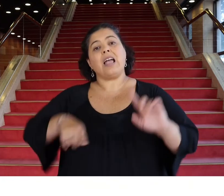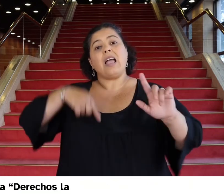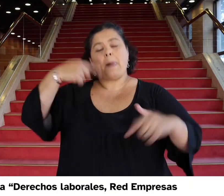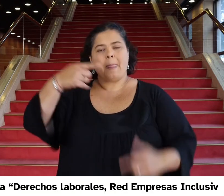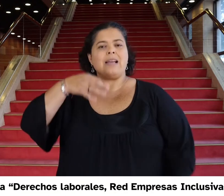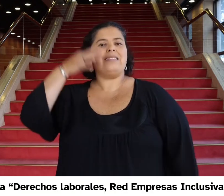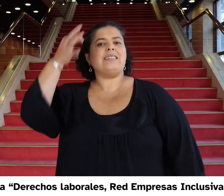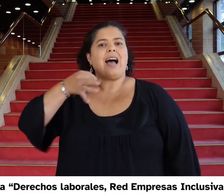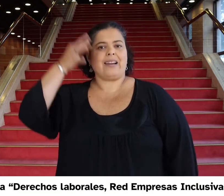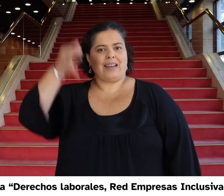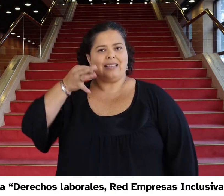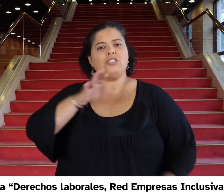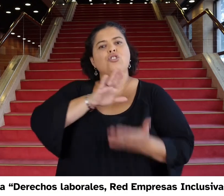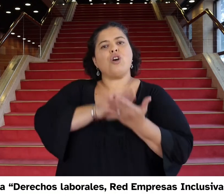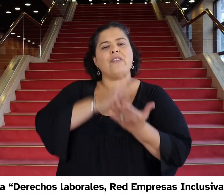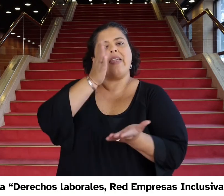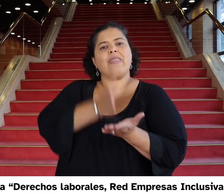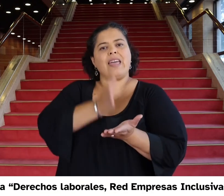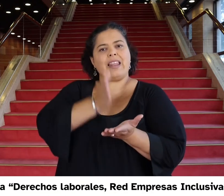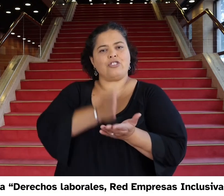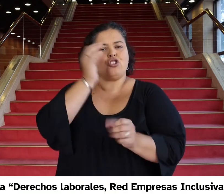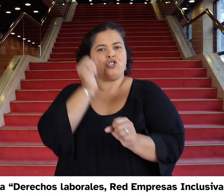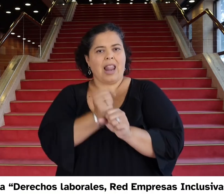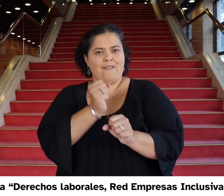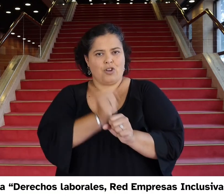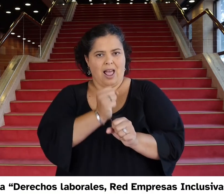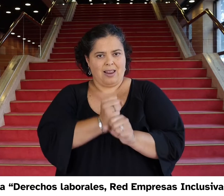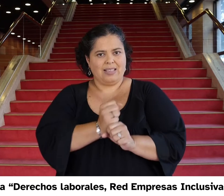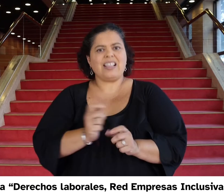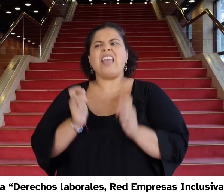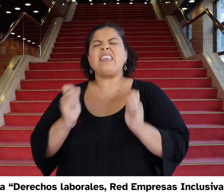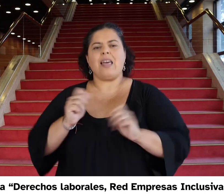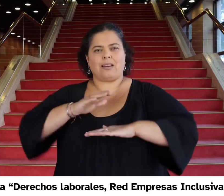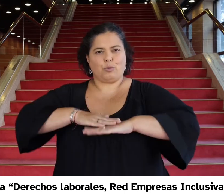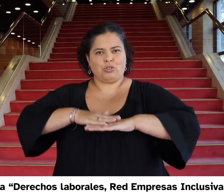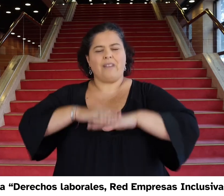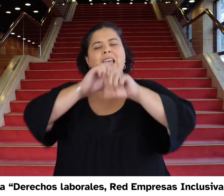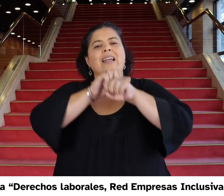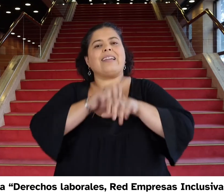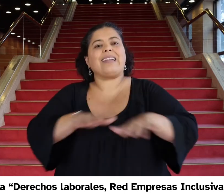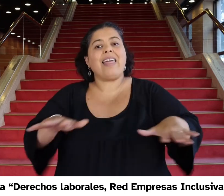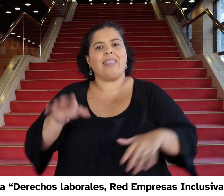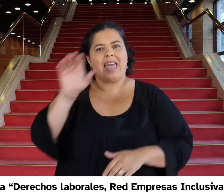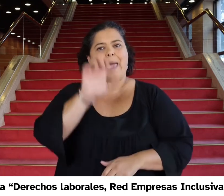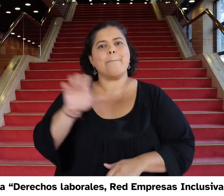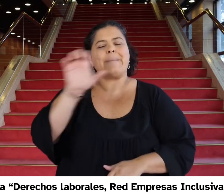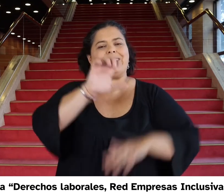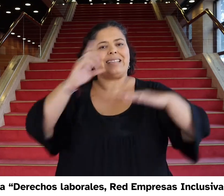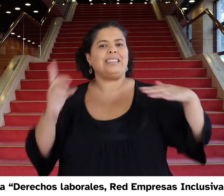Charla Derechos Laborales, Red Empresas Inclusivas. 19 de abril, 17.30